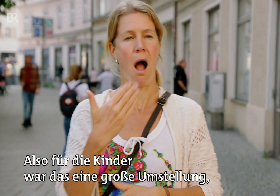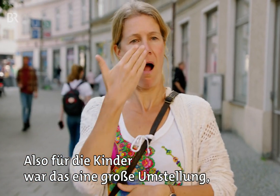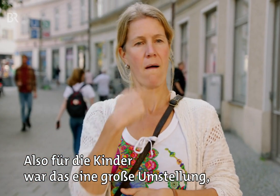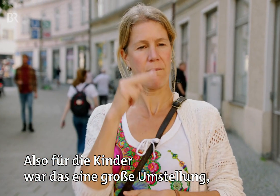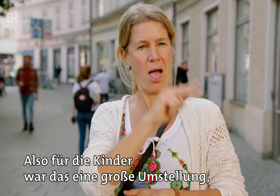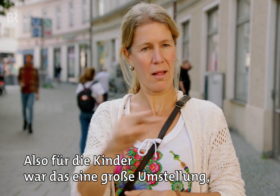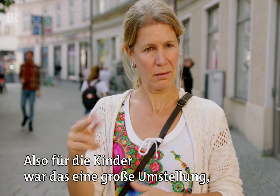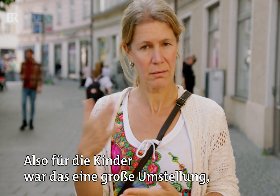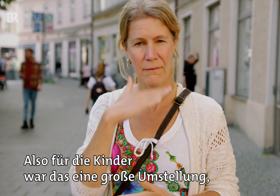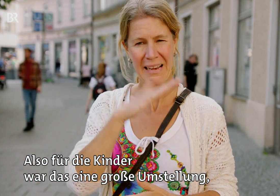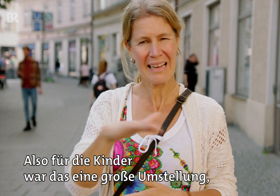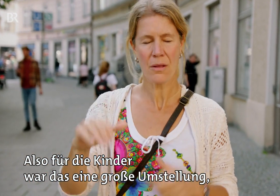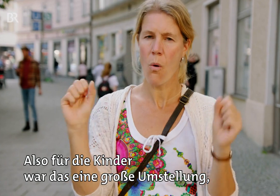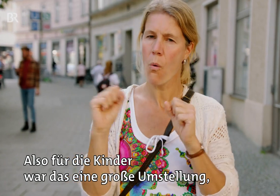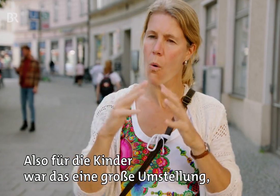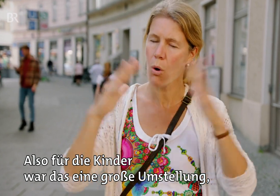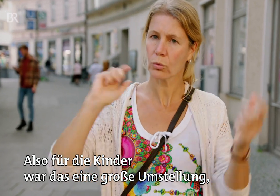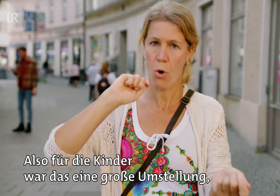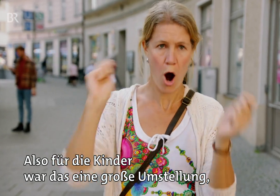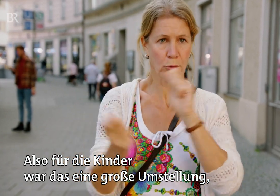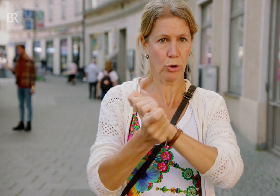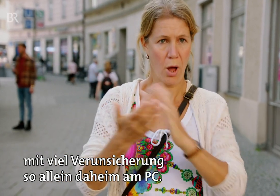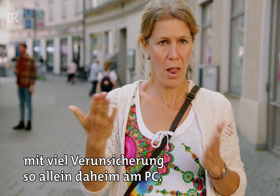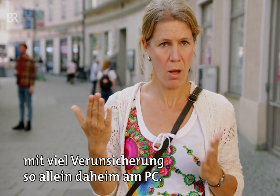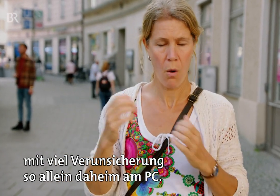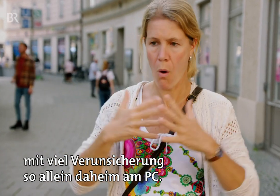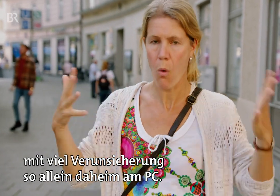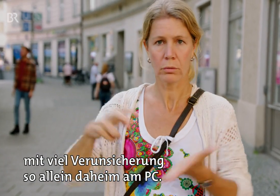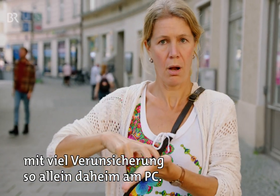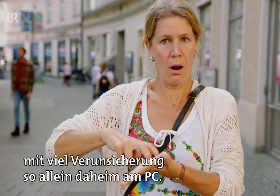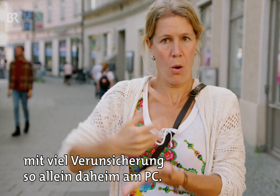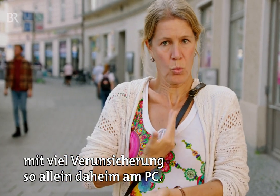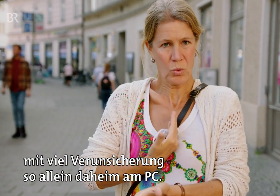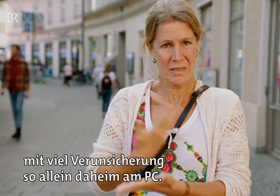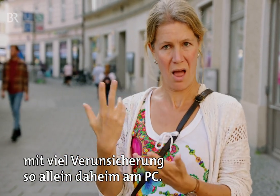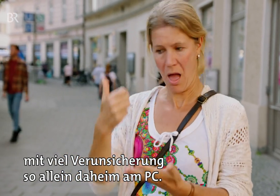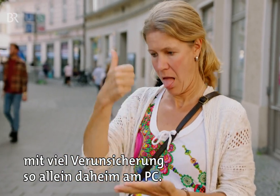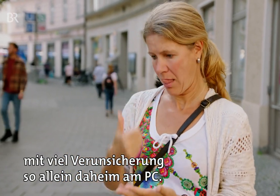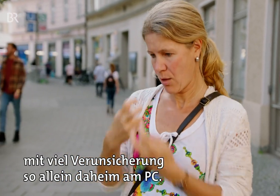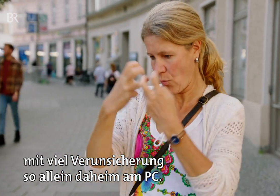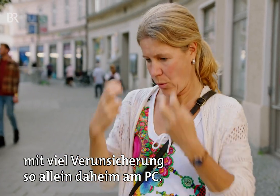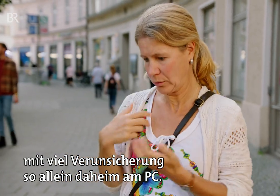Also für die Kinder war das eine große Umstellung. Mit viel Verunsicherung, so allein daheim am PC.